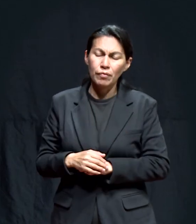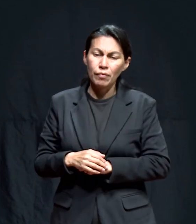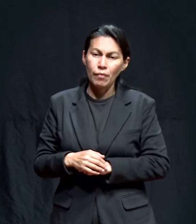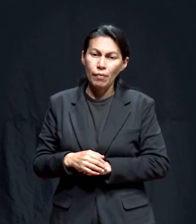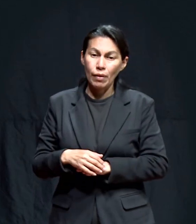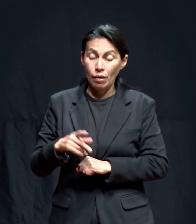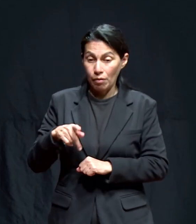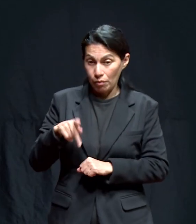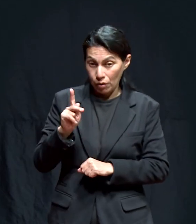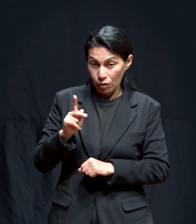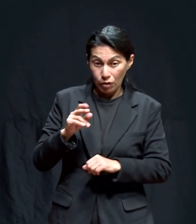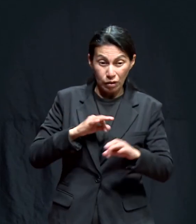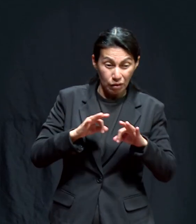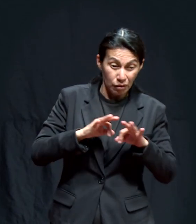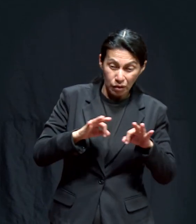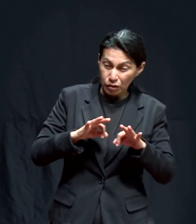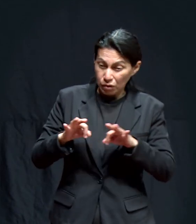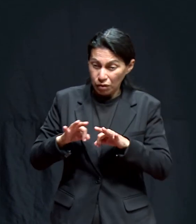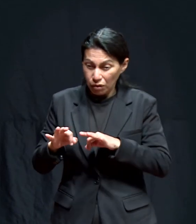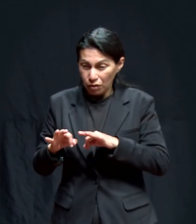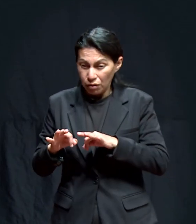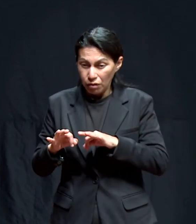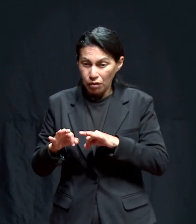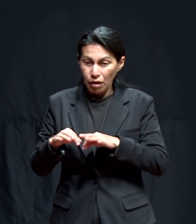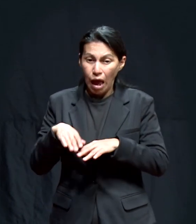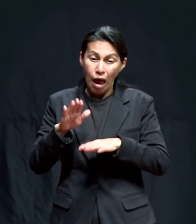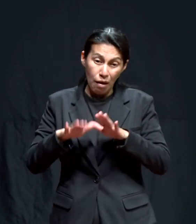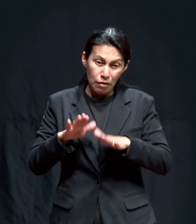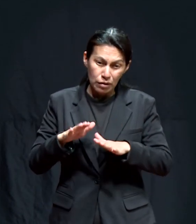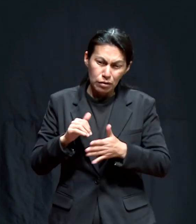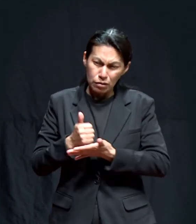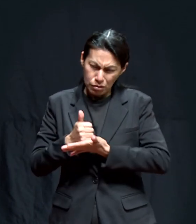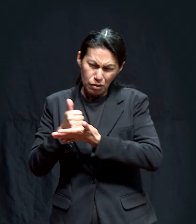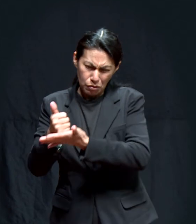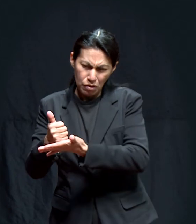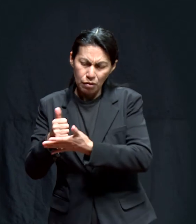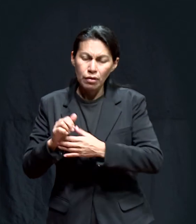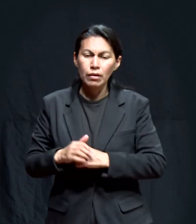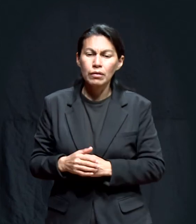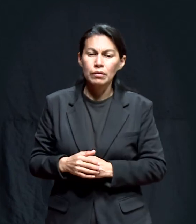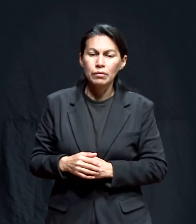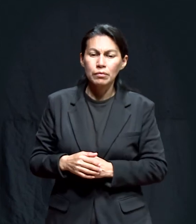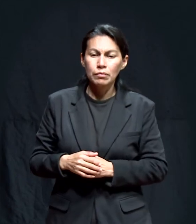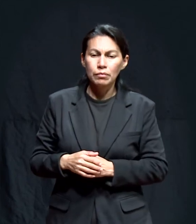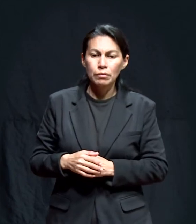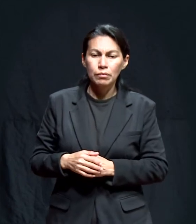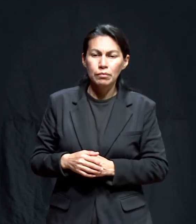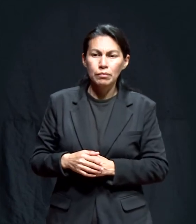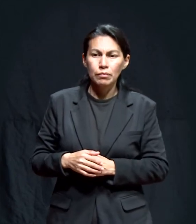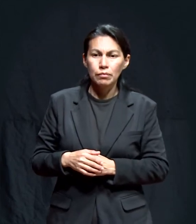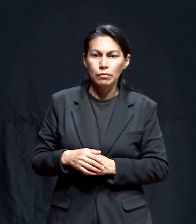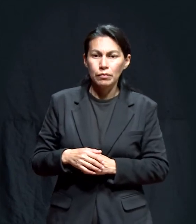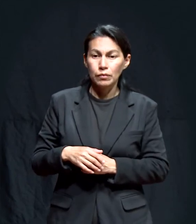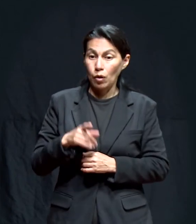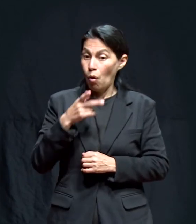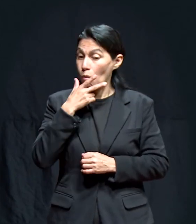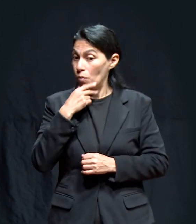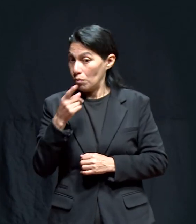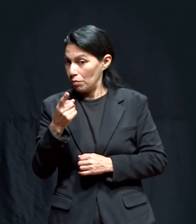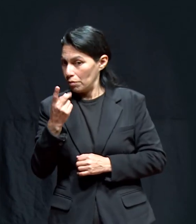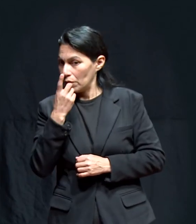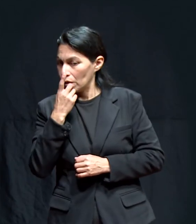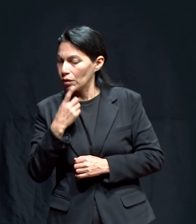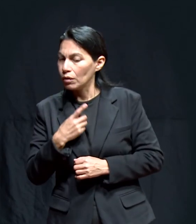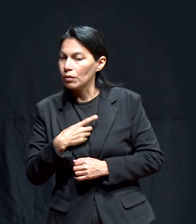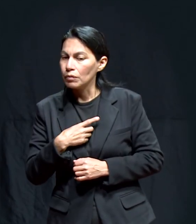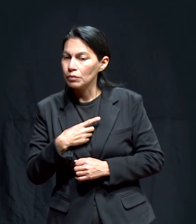Pero había muchos trabajos que a veces yo, a pesar de todo mi trabajo, yo sacaba trabajo de ella. Y